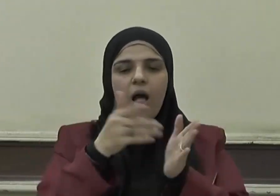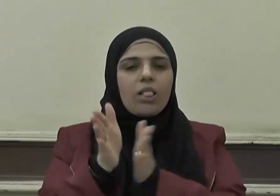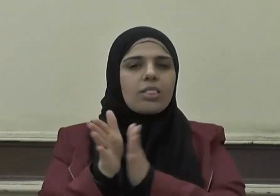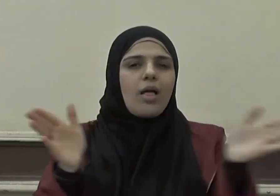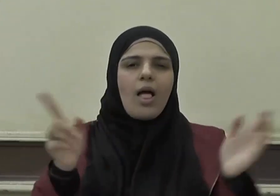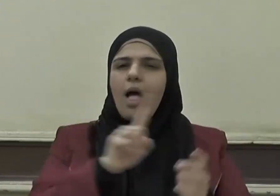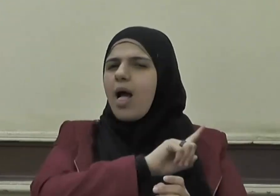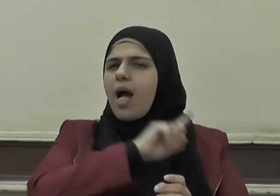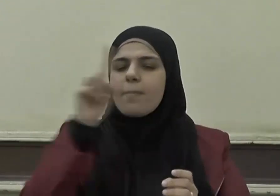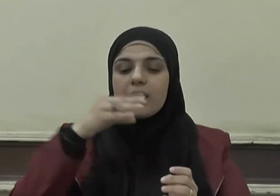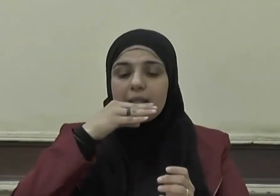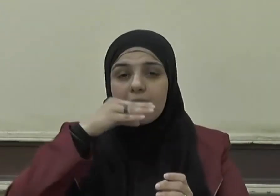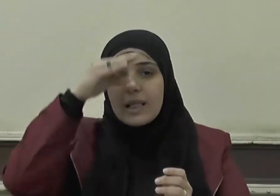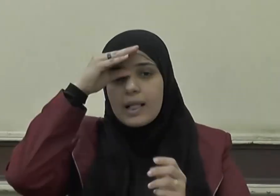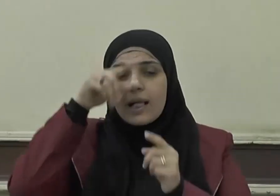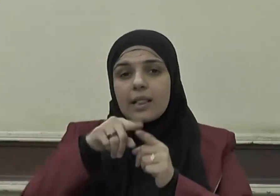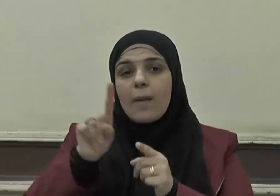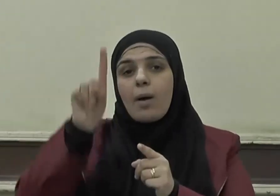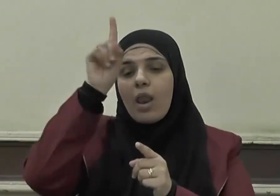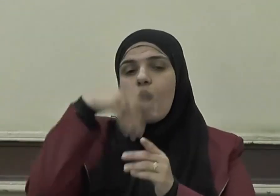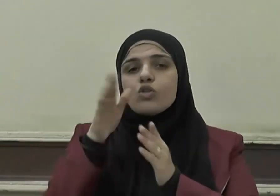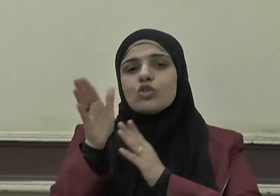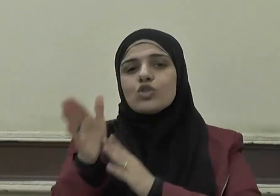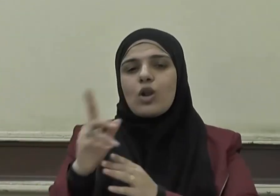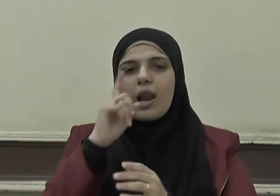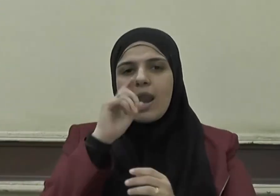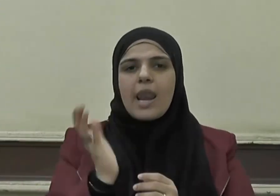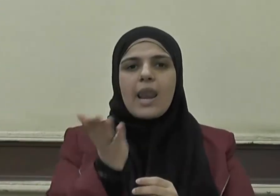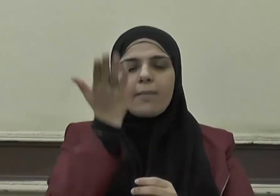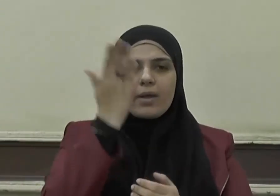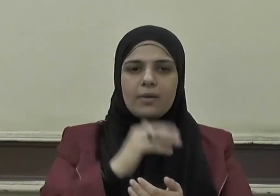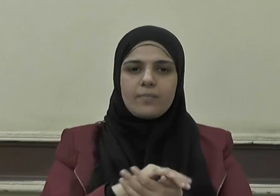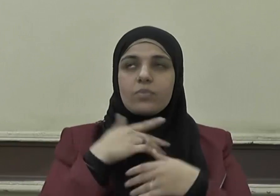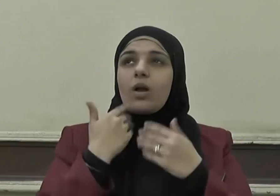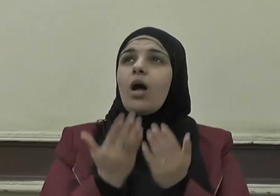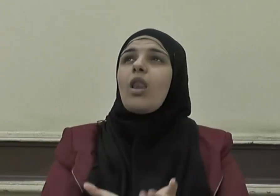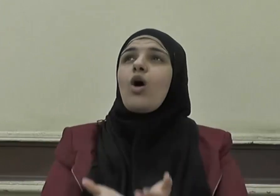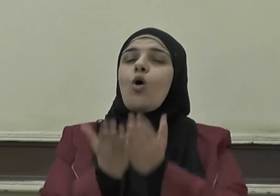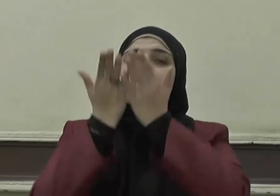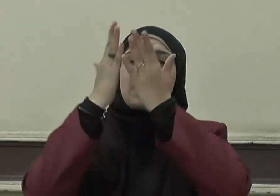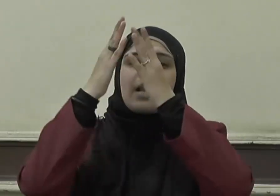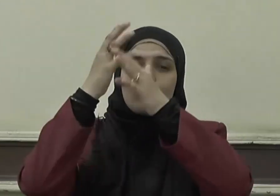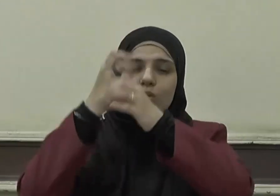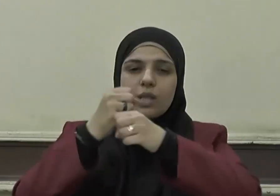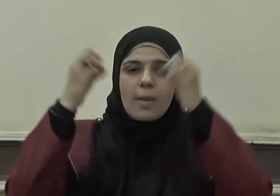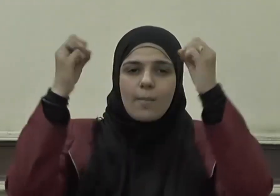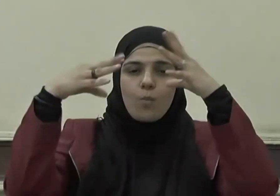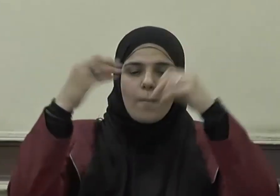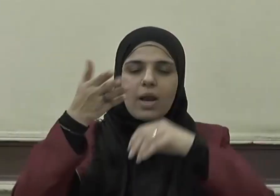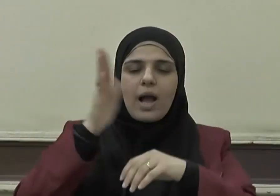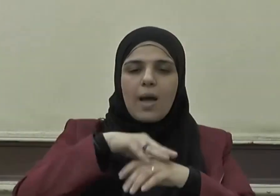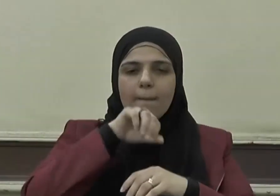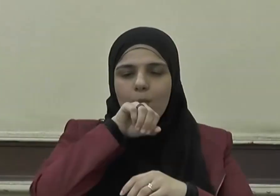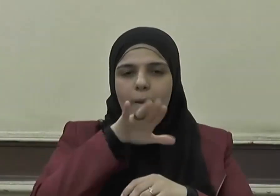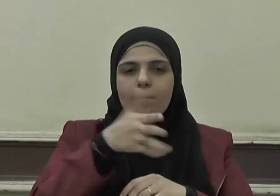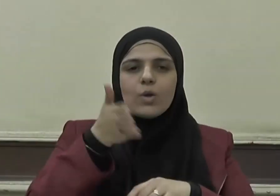كتاب الله وسنة نبيه اللهم صل وسلم وبارك عليه وعلى